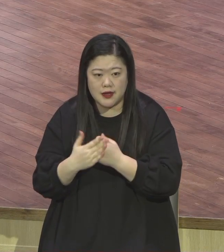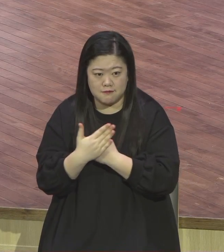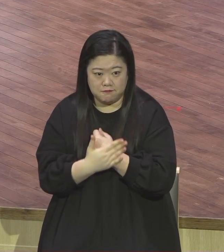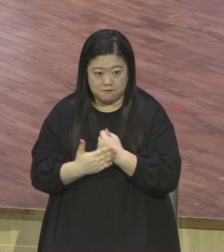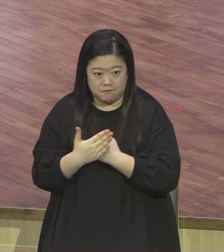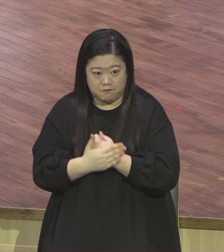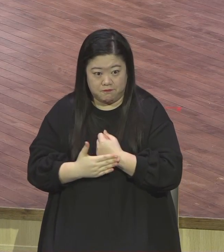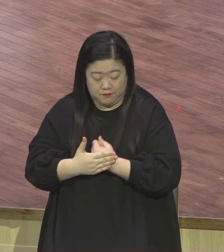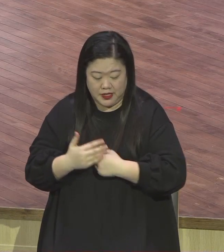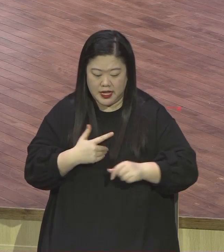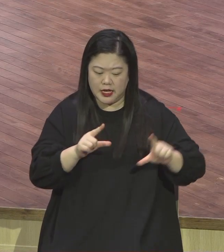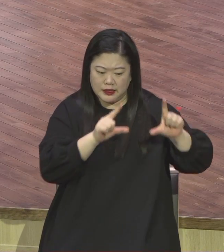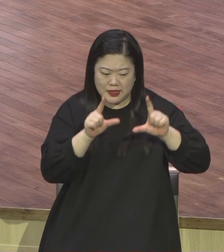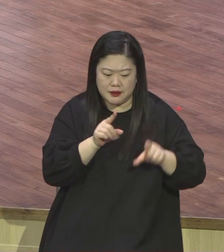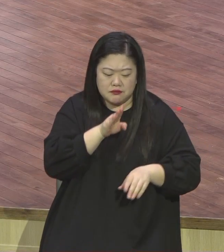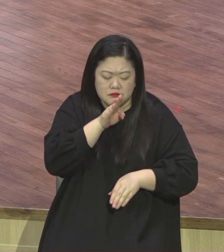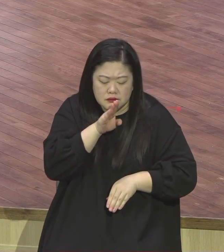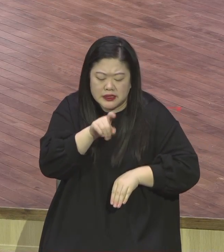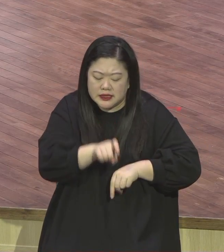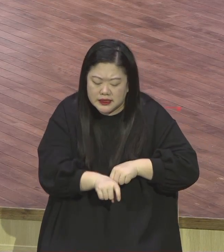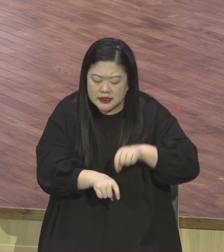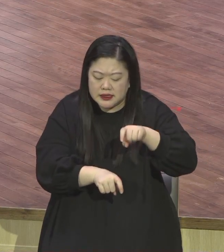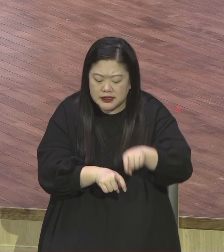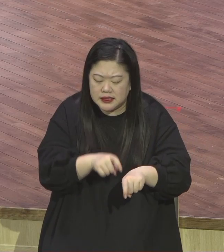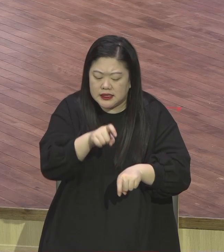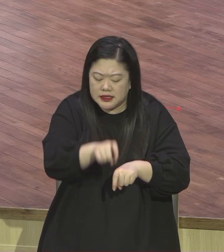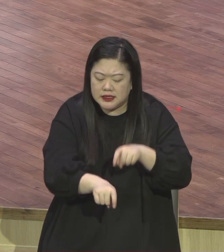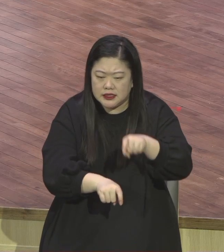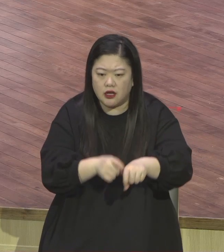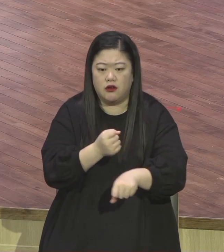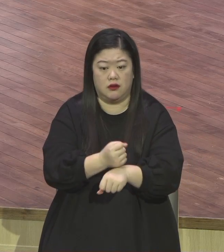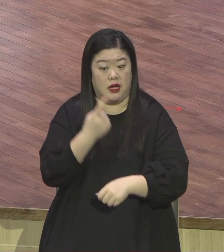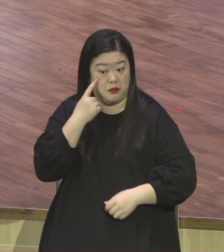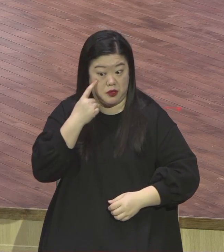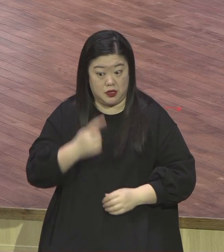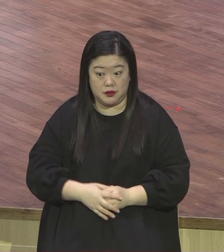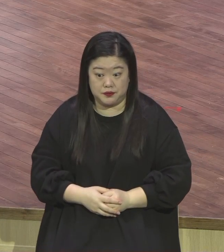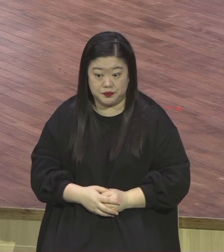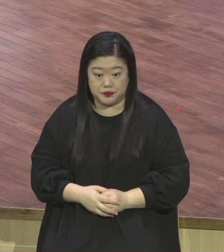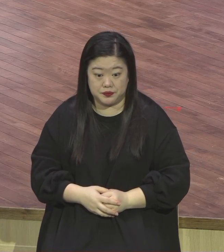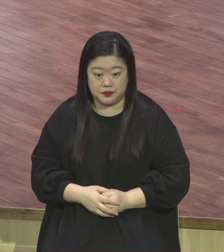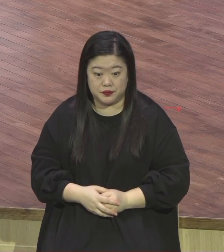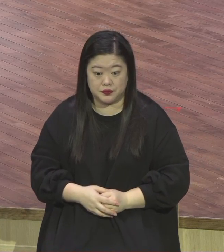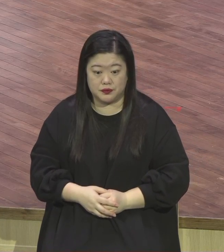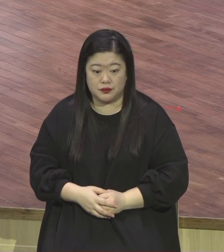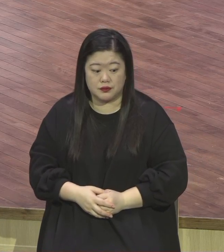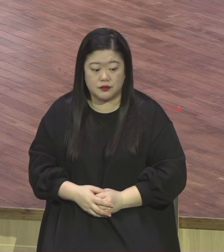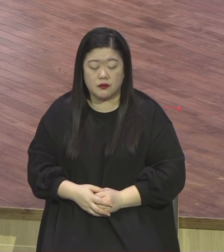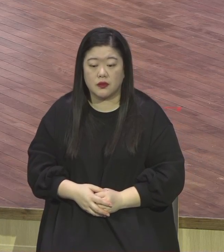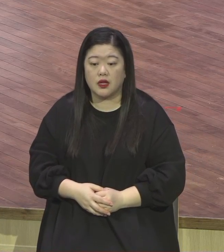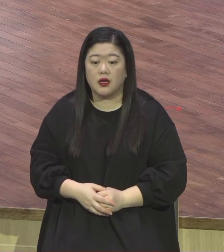해보시기 바랍니다 천리길도 한 걸음 그런 말이 있잖아요 천리길도 한 걸음부터 시작할